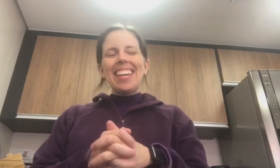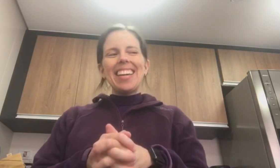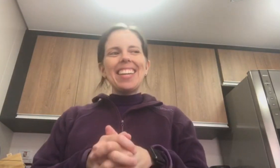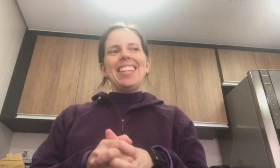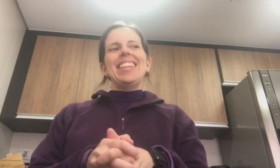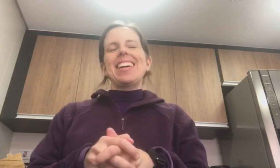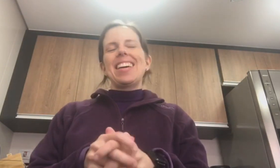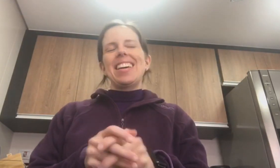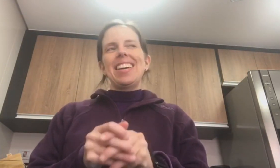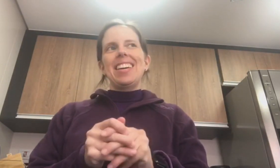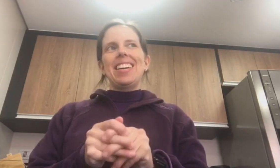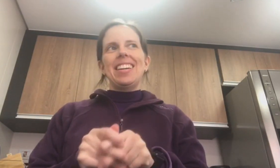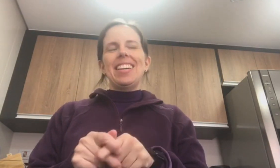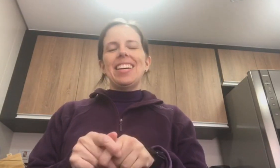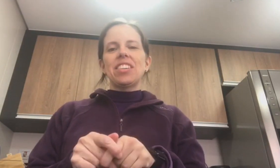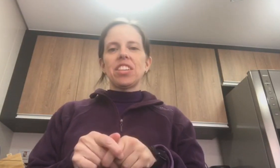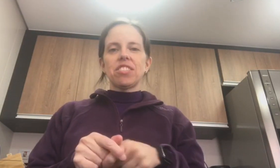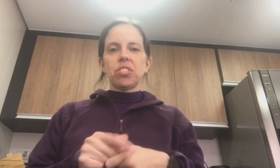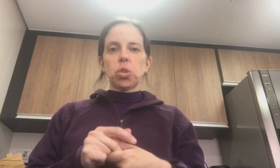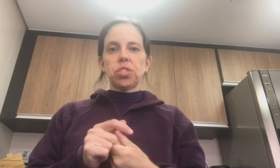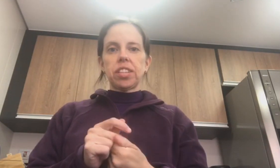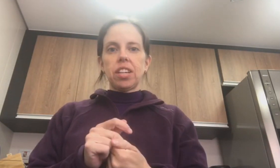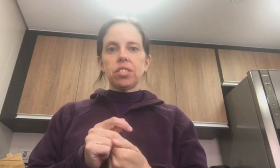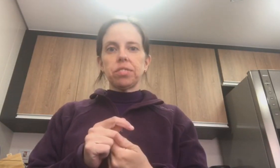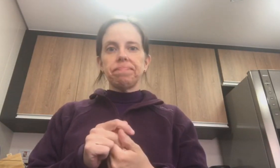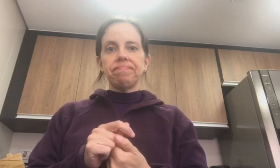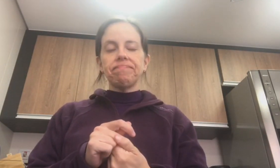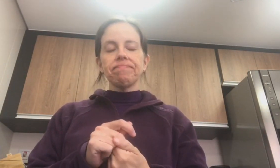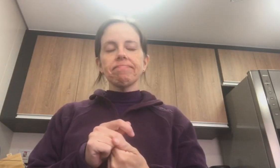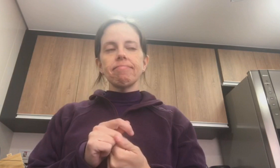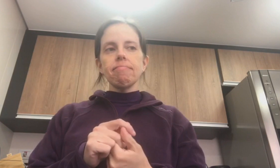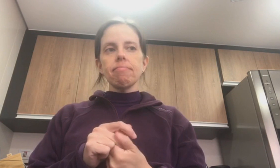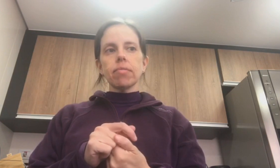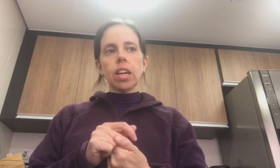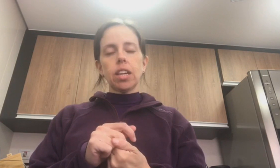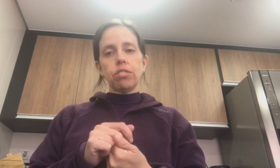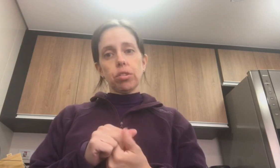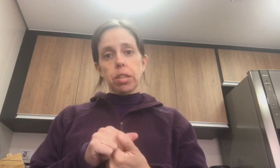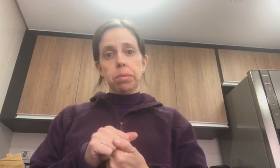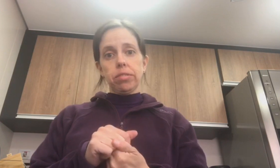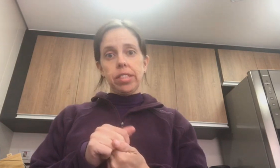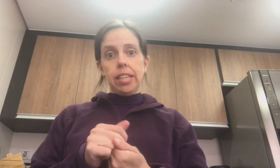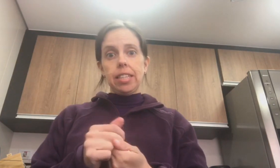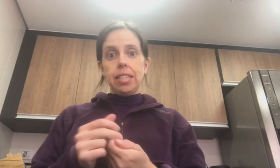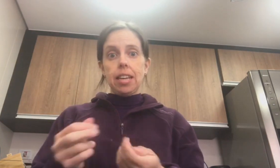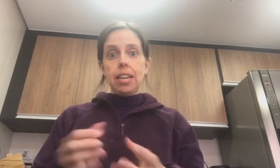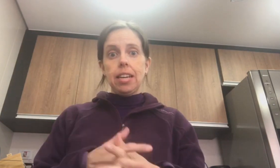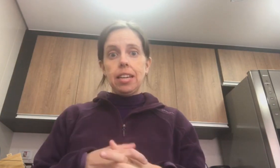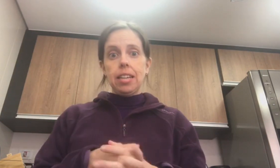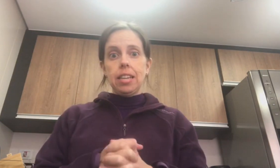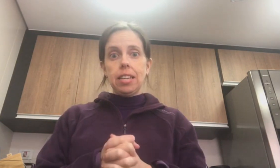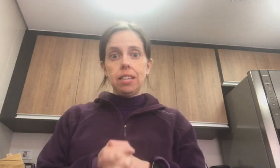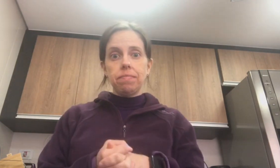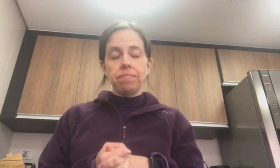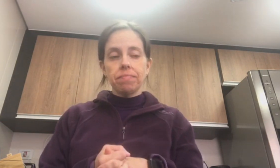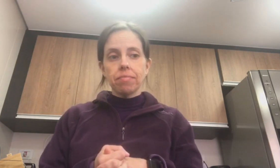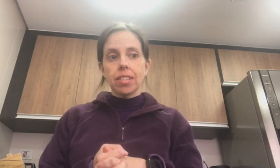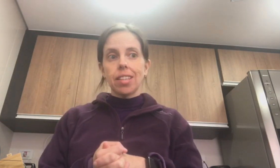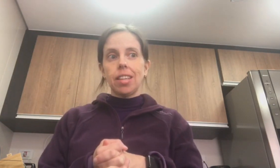E aí... É... Agora que ficou tudo certo. Eu vim contar pra vocês... É... Que